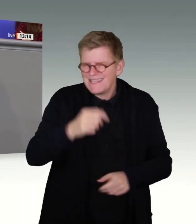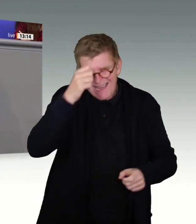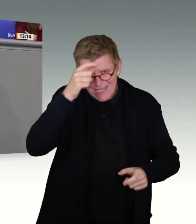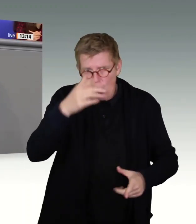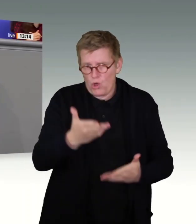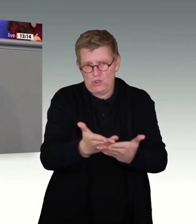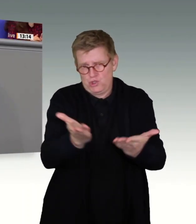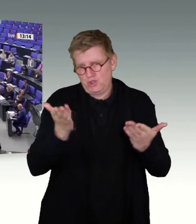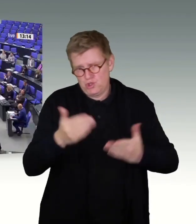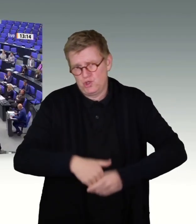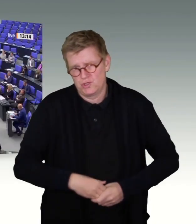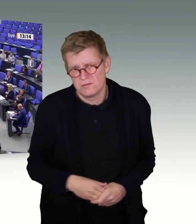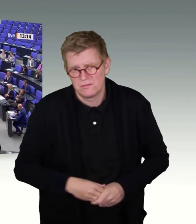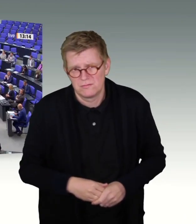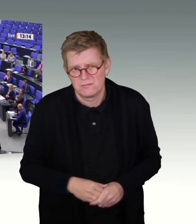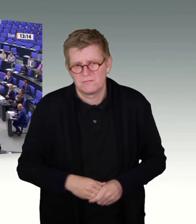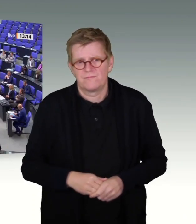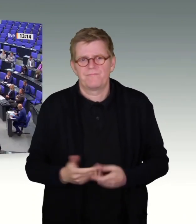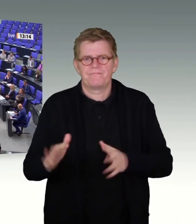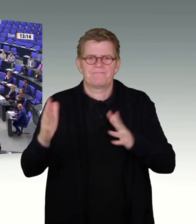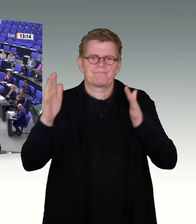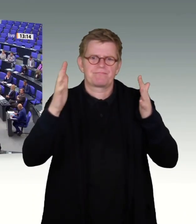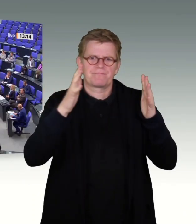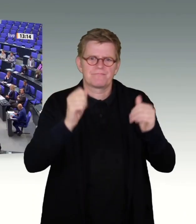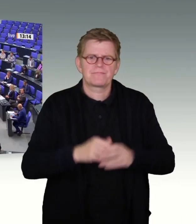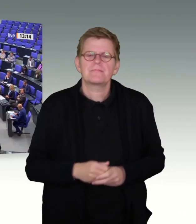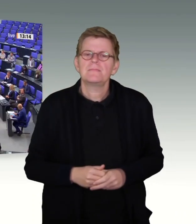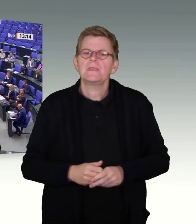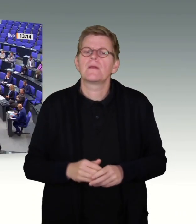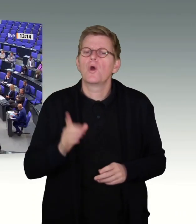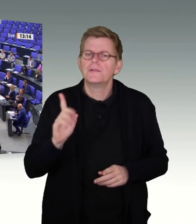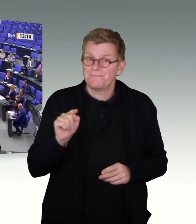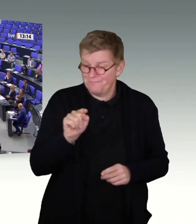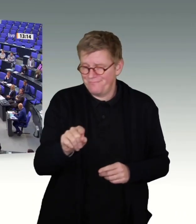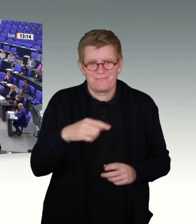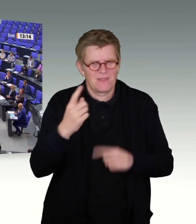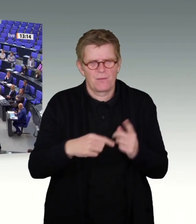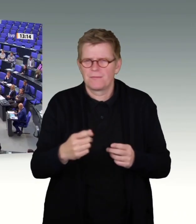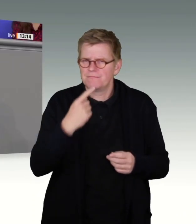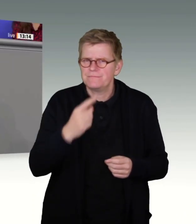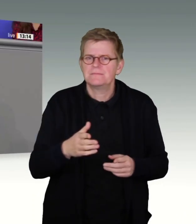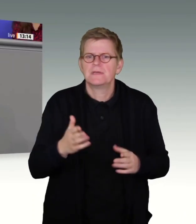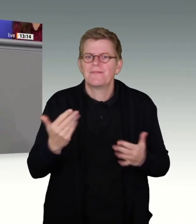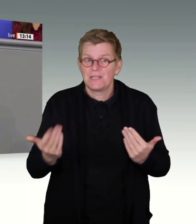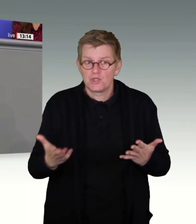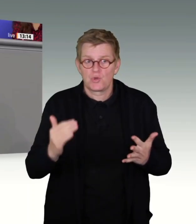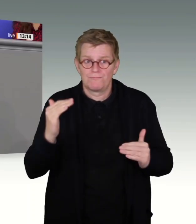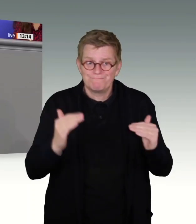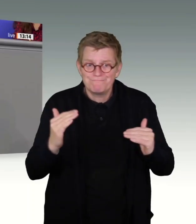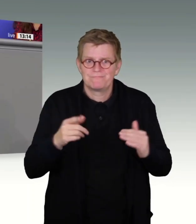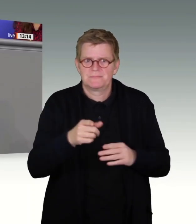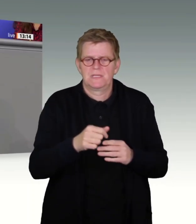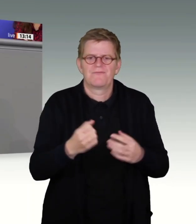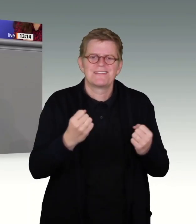präsentieren, liebe Kolleginnen und Kollegen. Und immer, wenn wir diese Abwägung haben, von Sicherheit